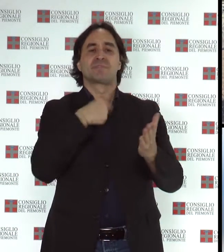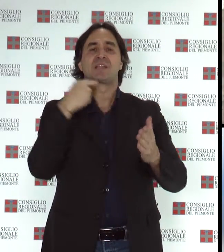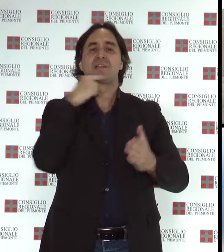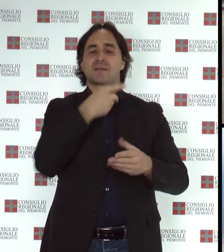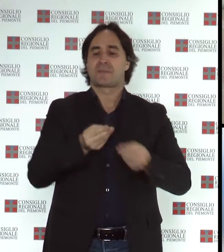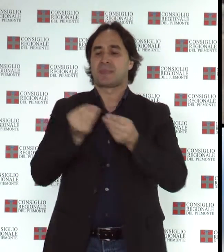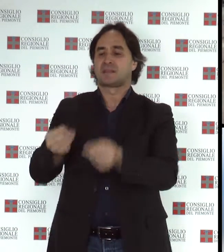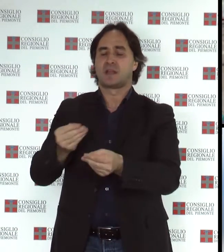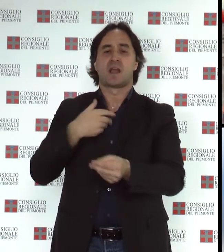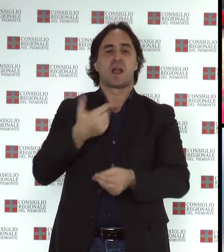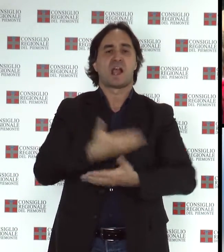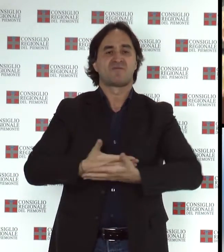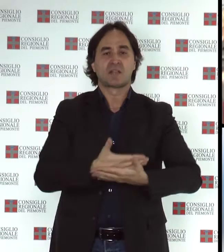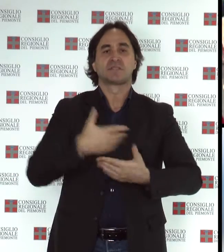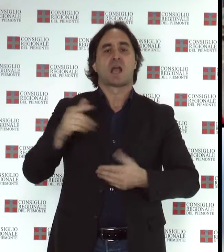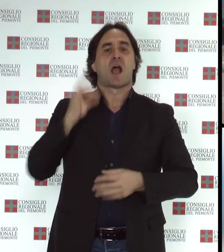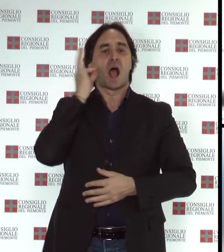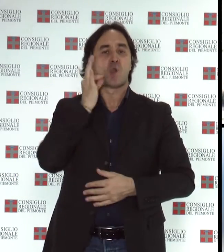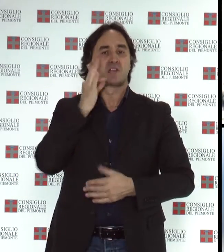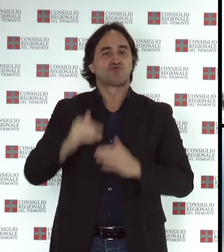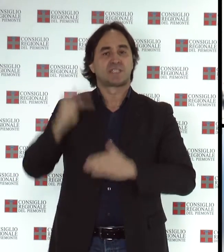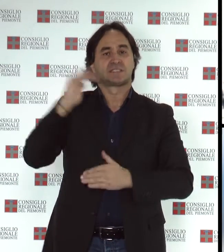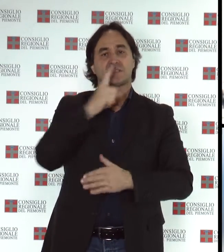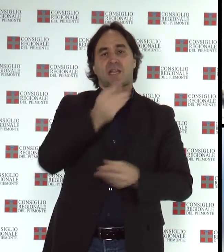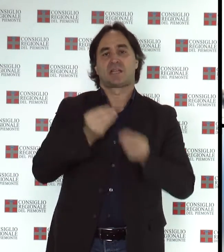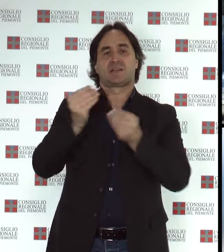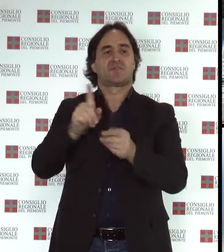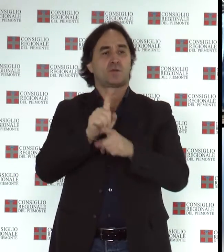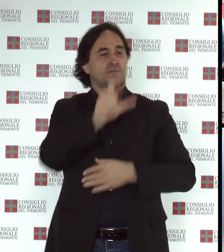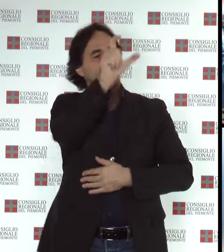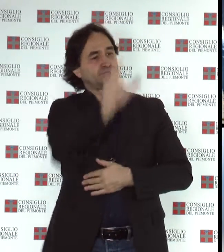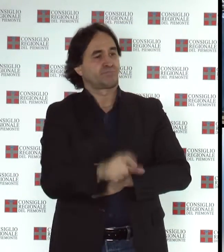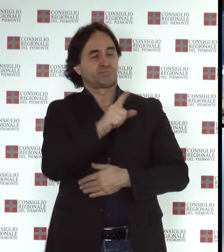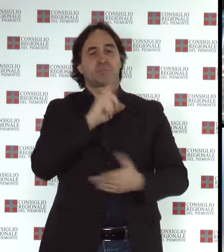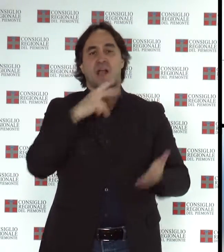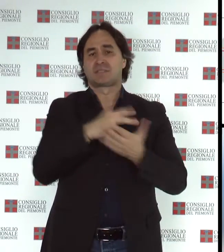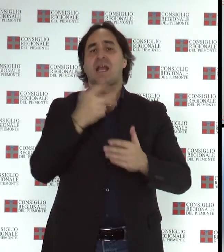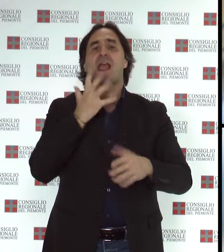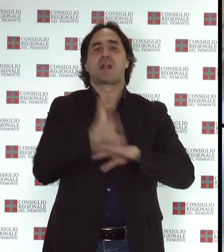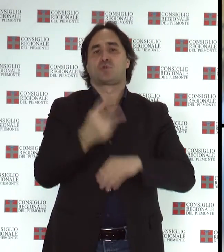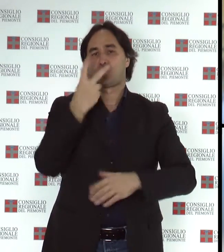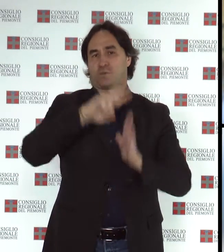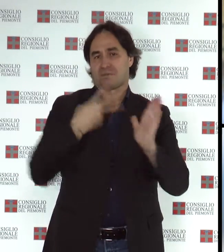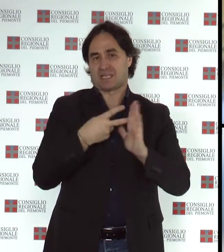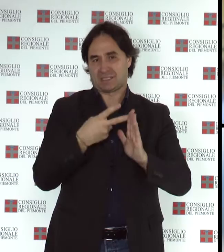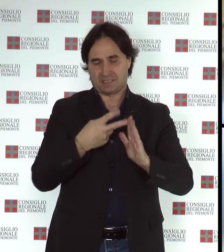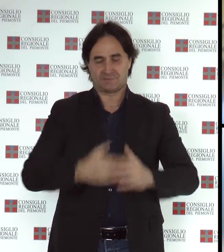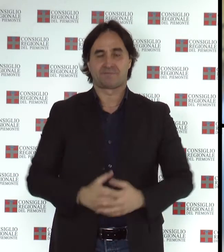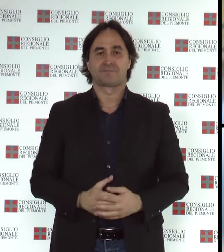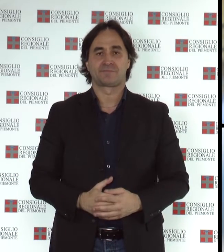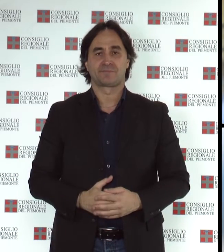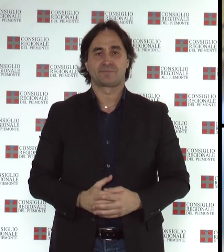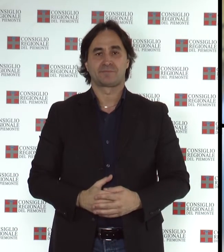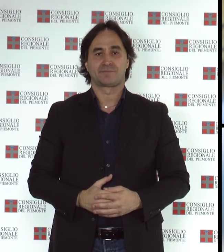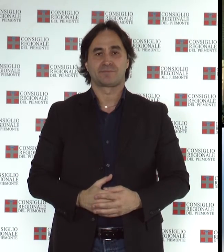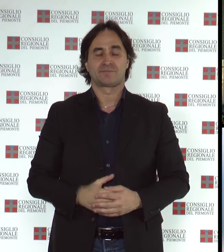l'infanzia e l'adolescenza previsto da una legge regionale e a designarlo entro due mesi niente ticket